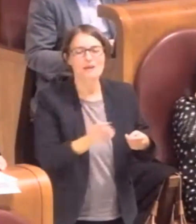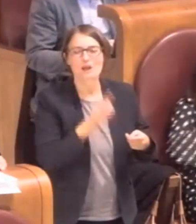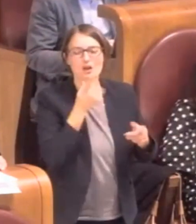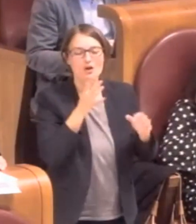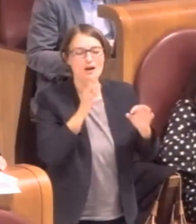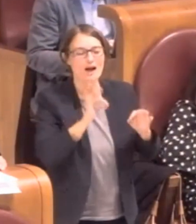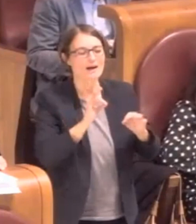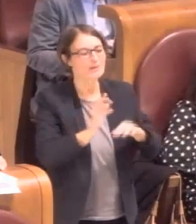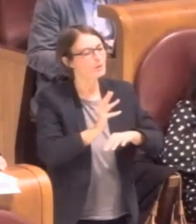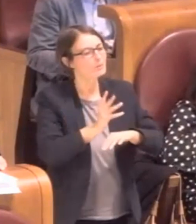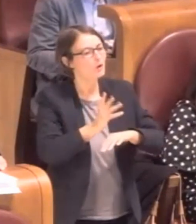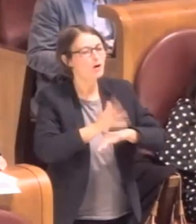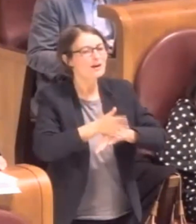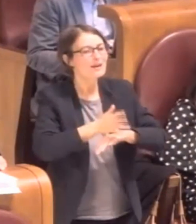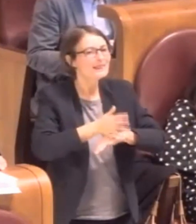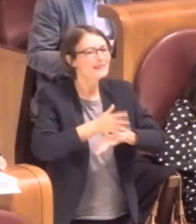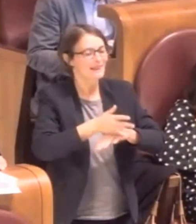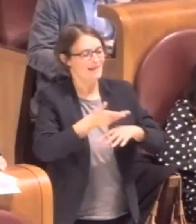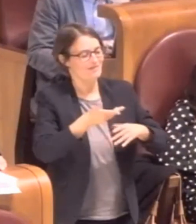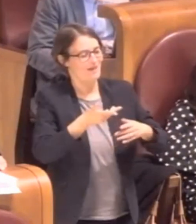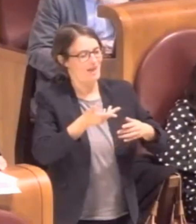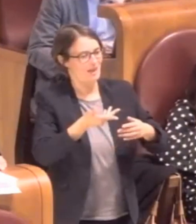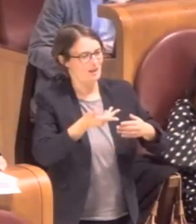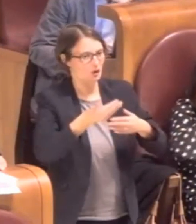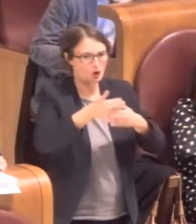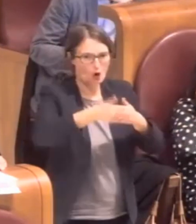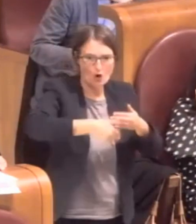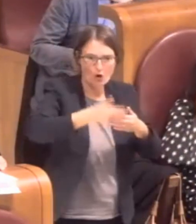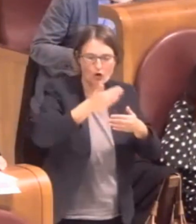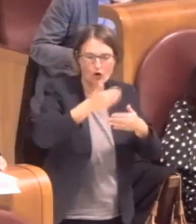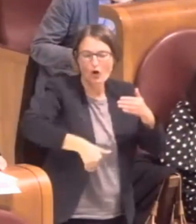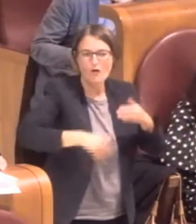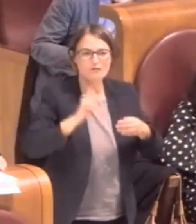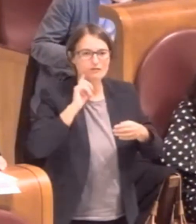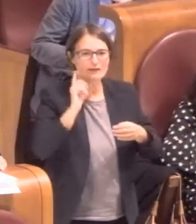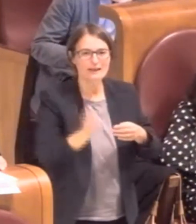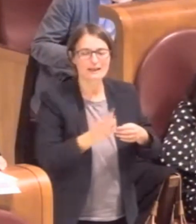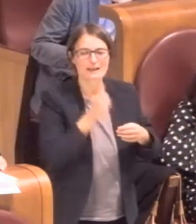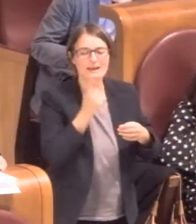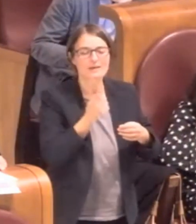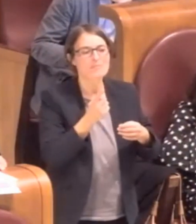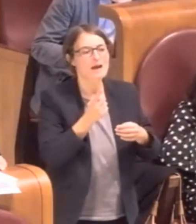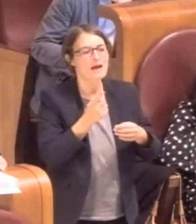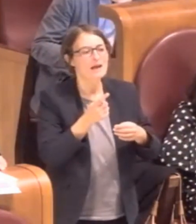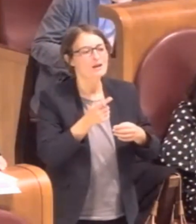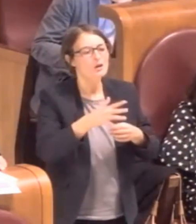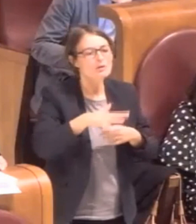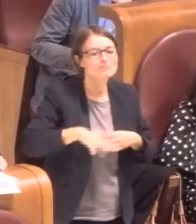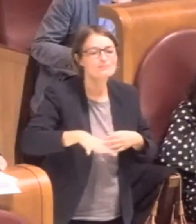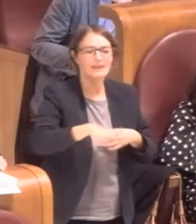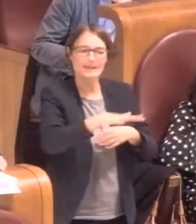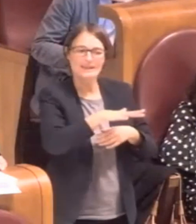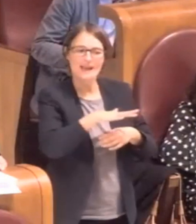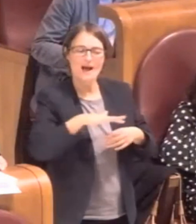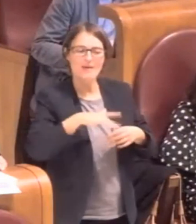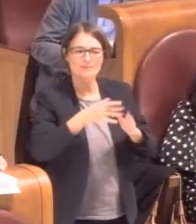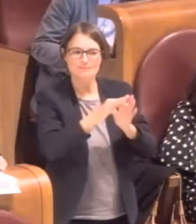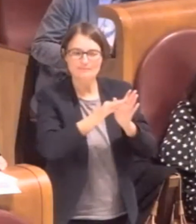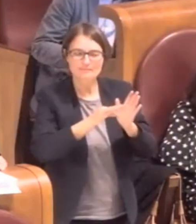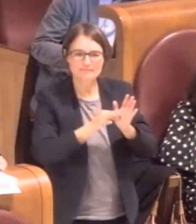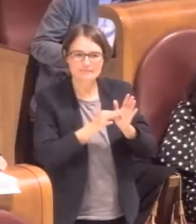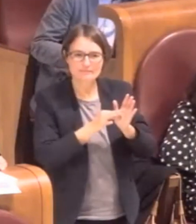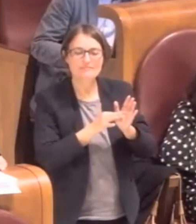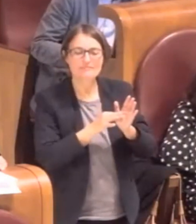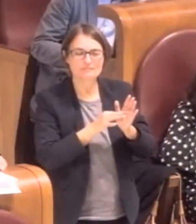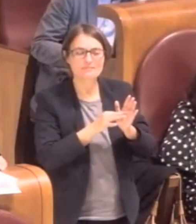intervento e i contenuti che dovranno essere individuati nell'ambito del disciplinare operativo adottato dal